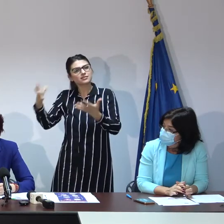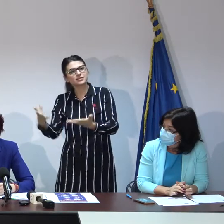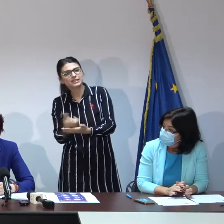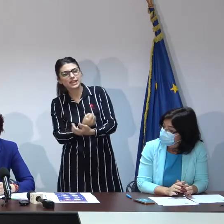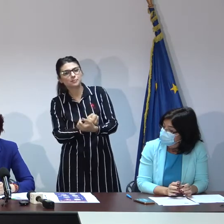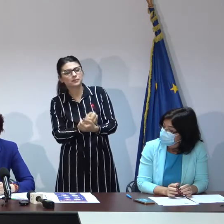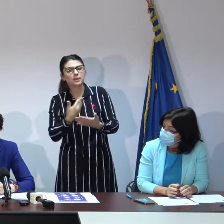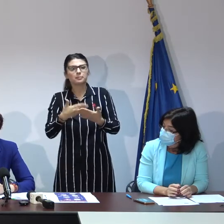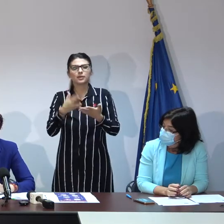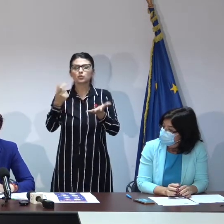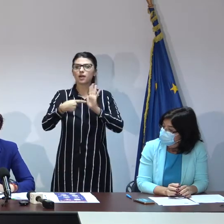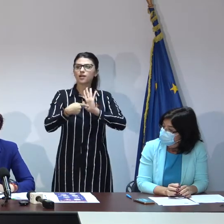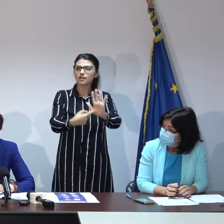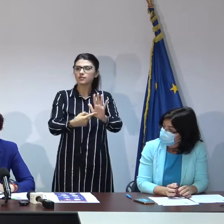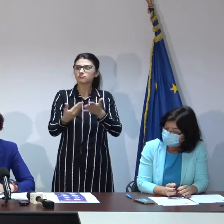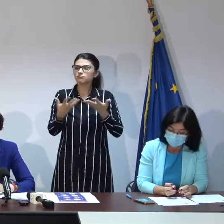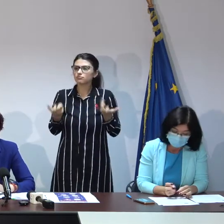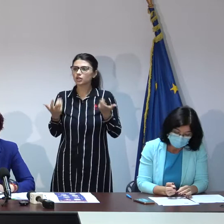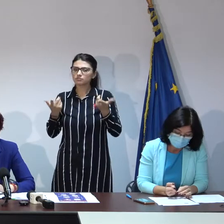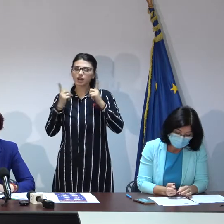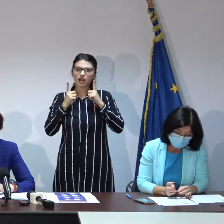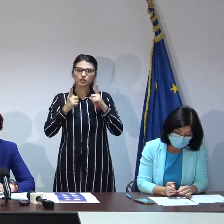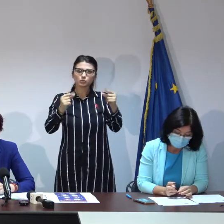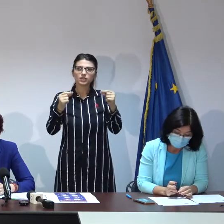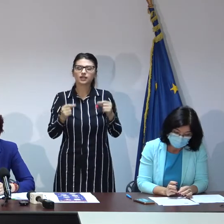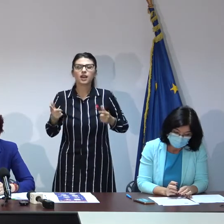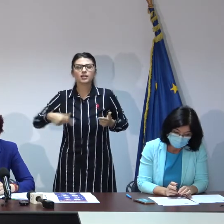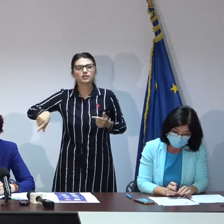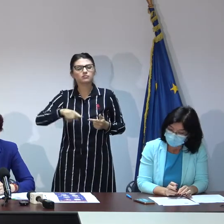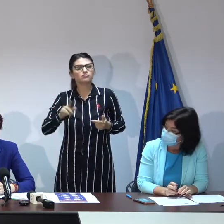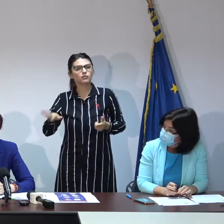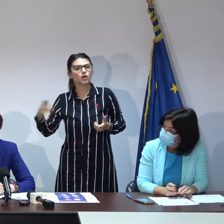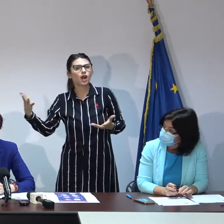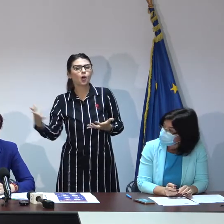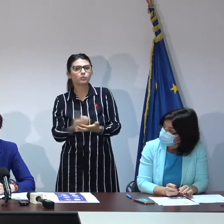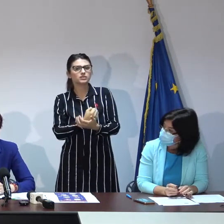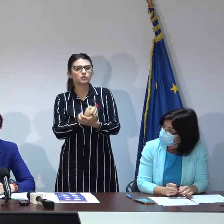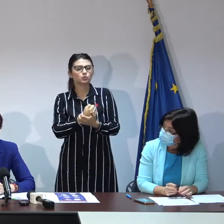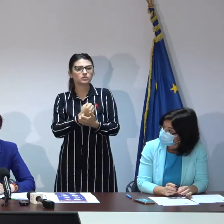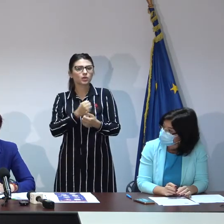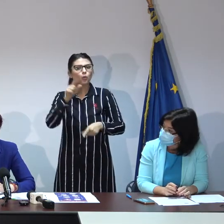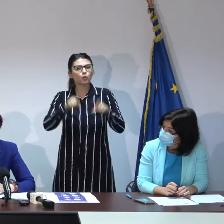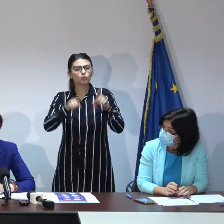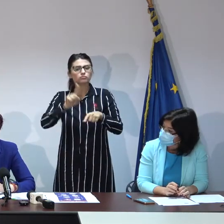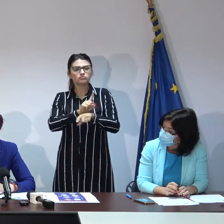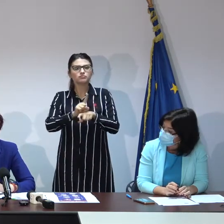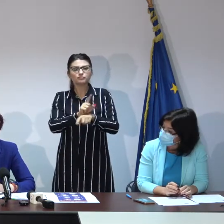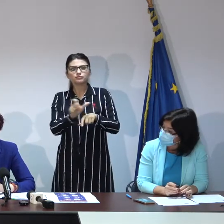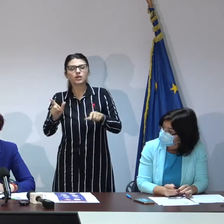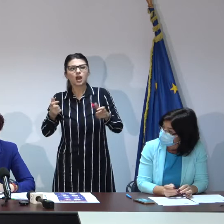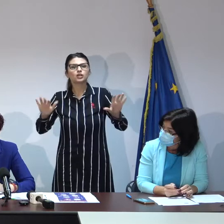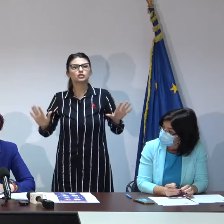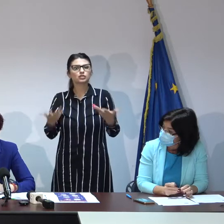rezultatele pe care noi le-am obținut în urma unui proces pe care l-am